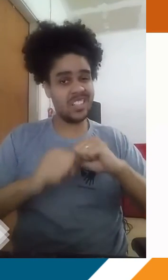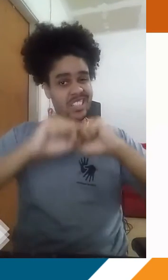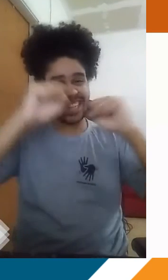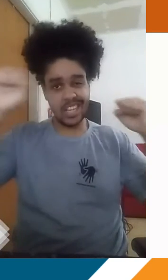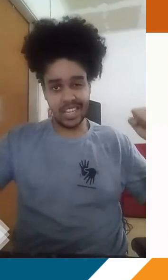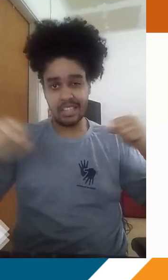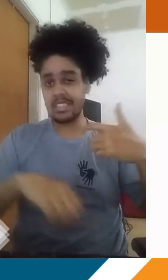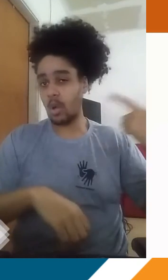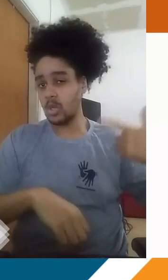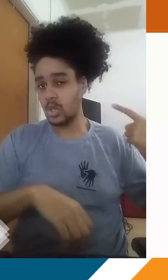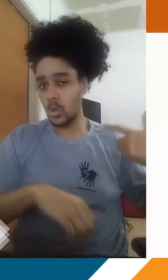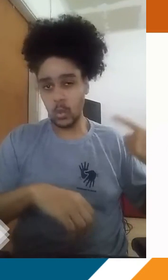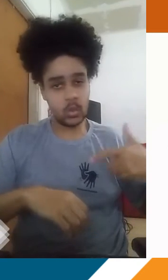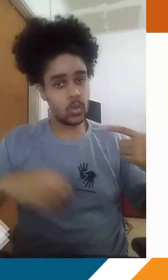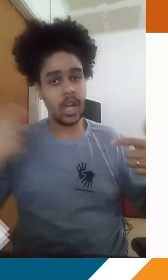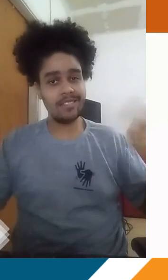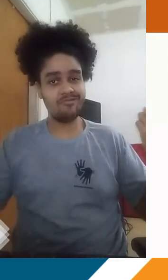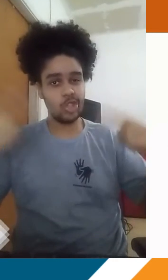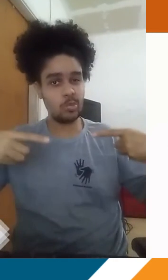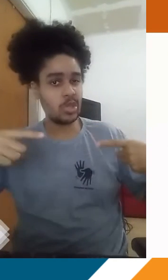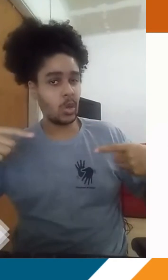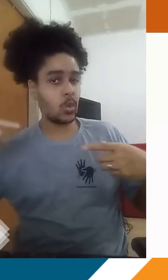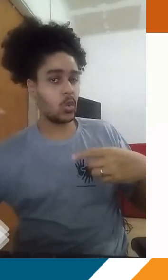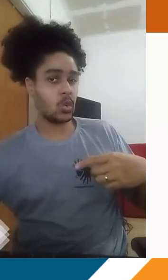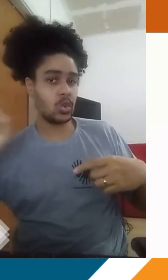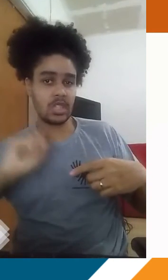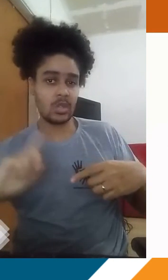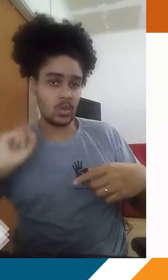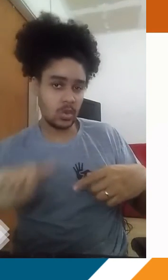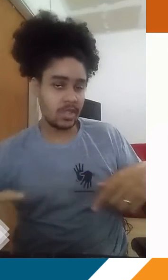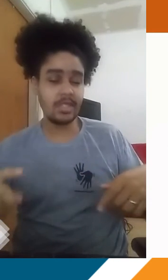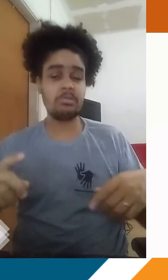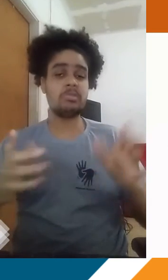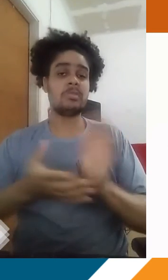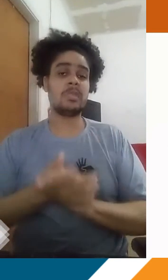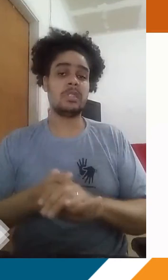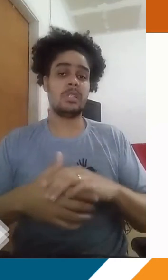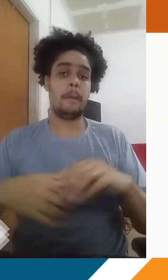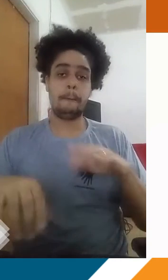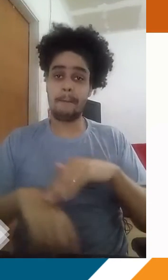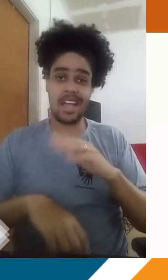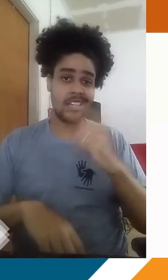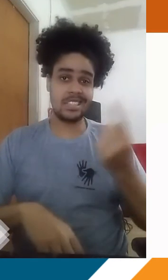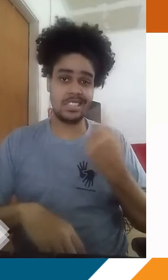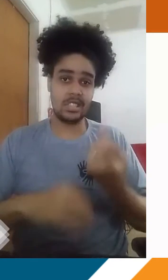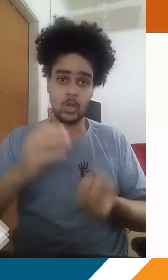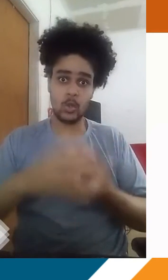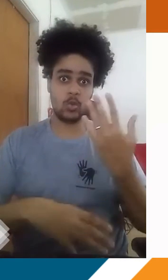maior parque industrial disputa aí, em primeiro lugar, com os Estados Unidos. Quanto mais a gente produz industrialmente, mais